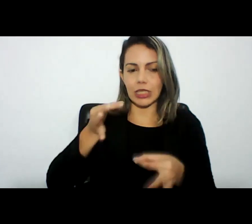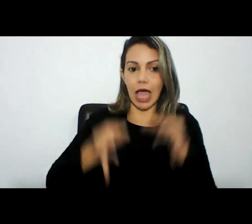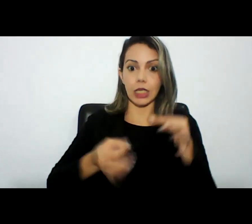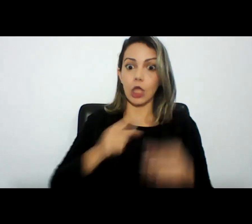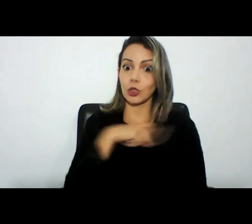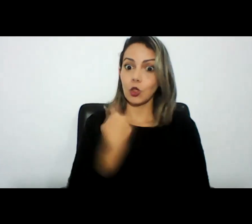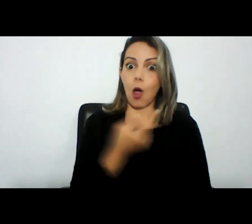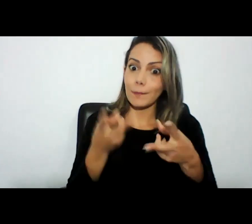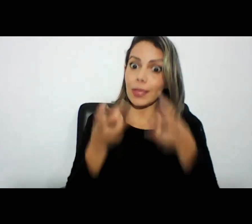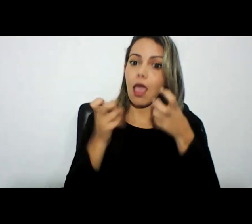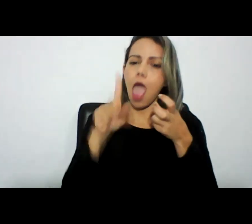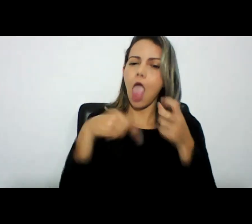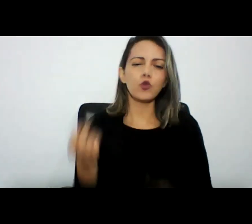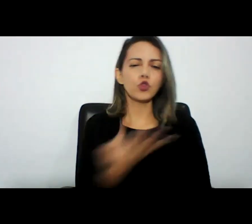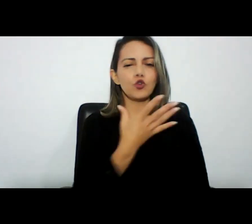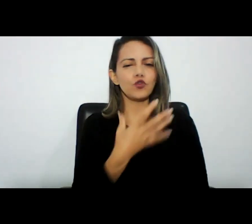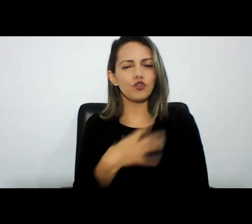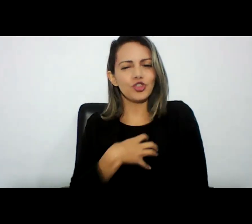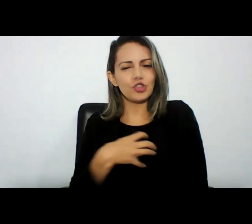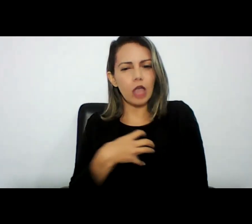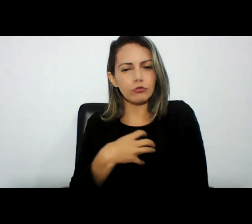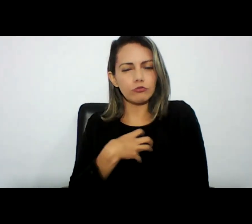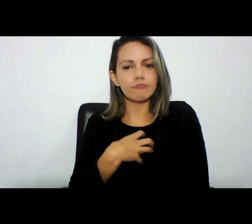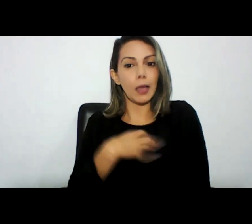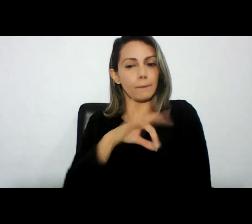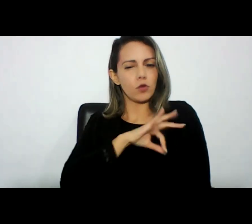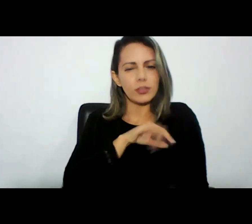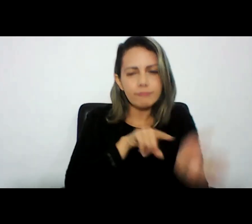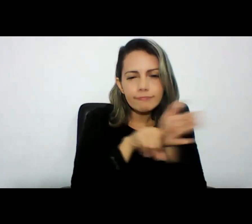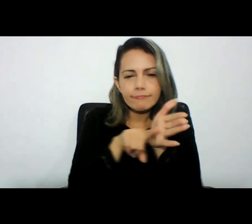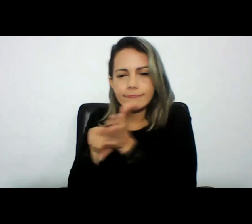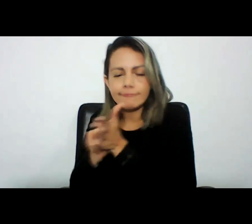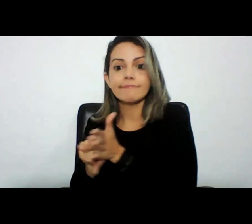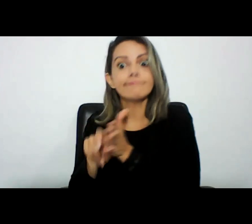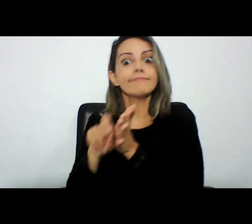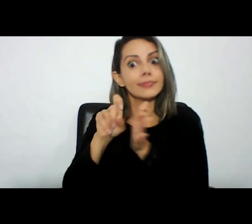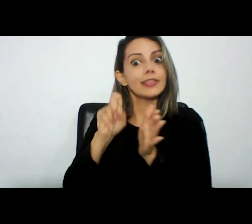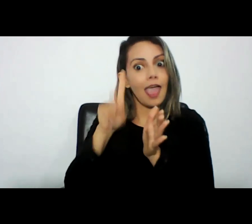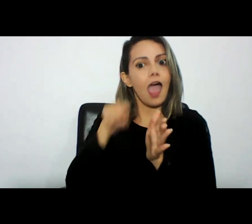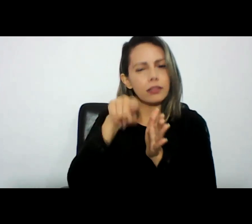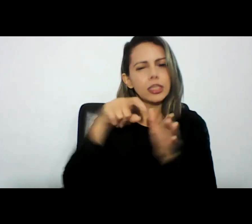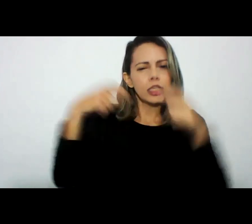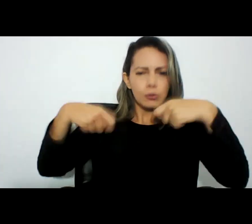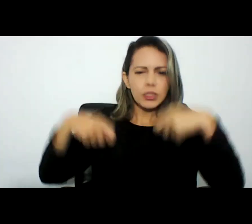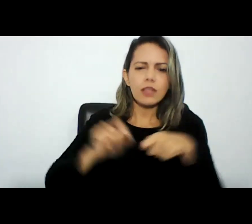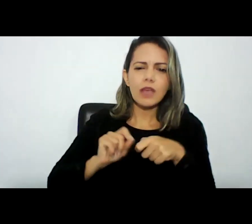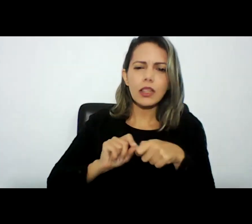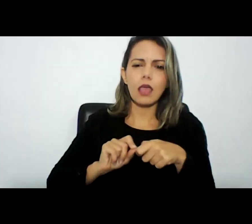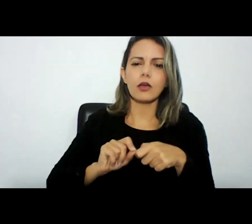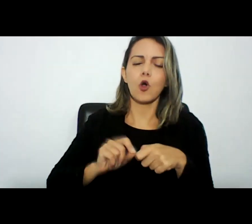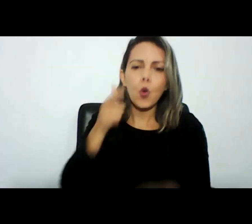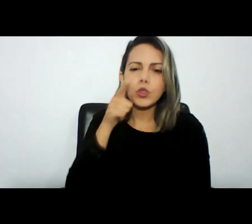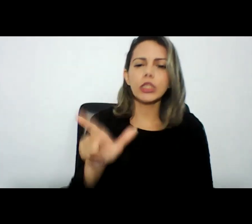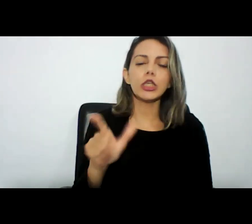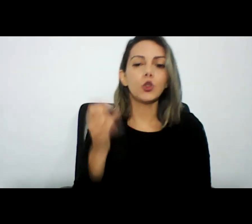novo olhar da polícia investigativa, e é assim que tem que ser. Usando fontes abertas, o delegado de